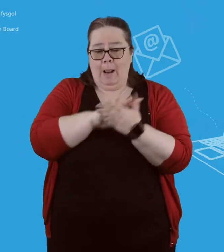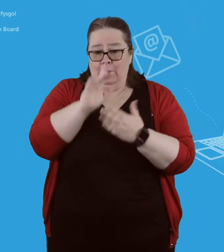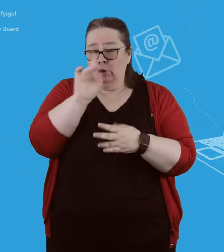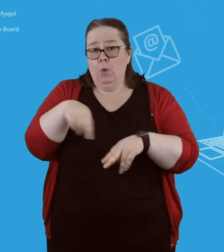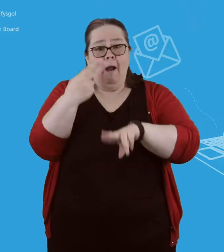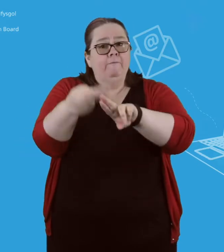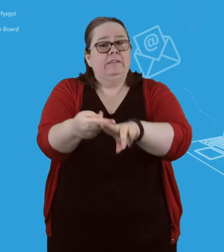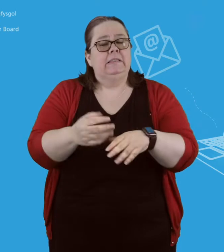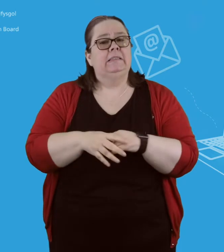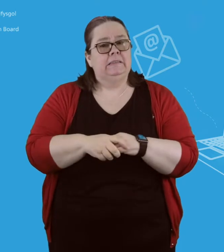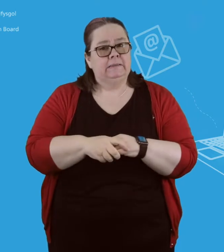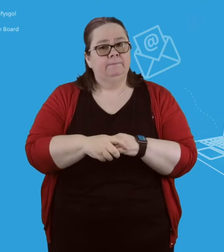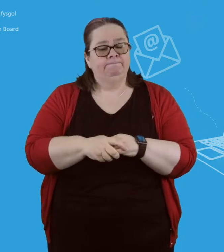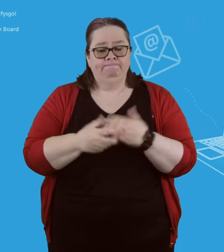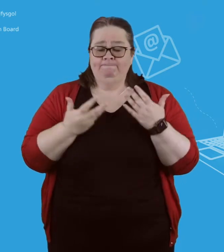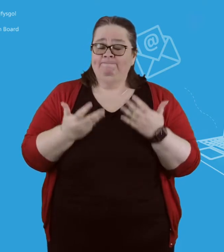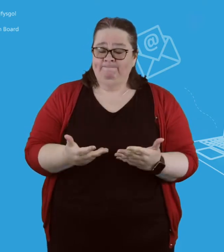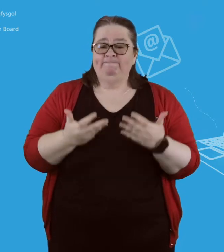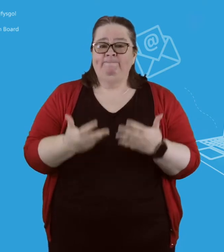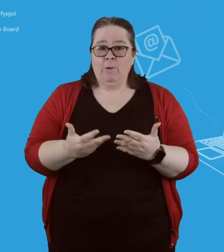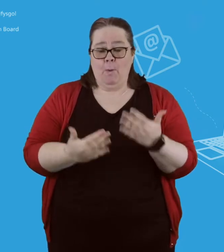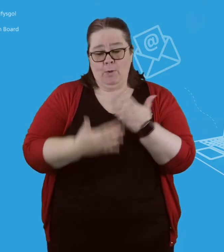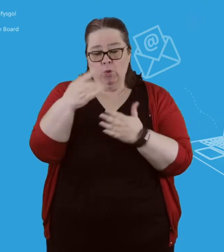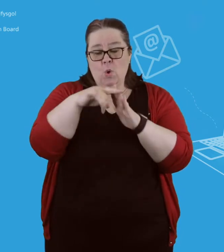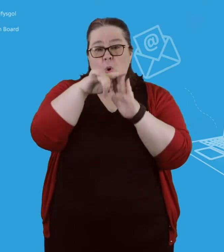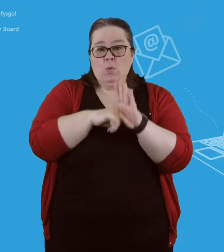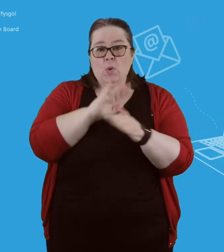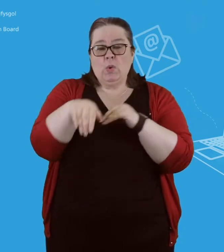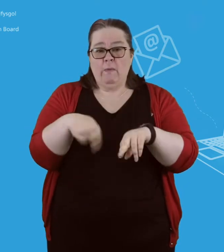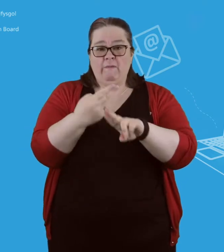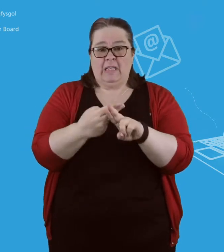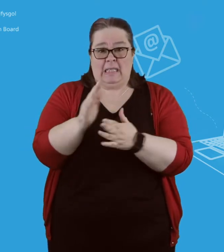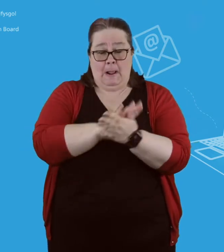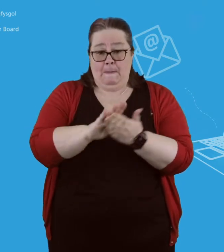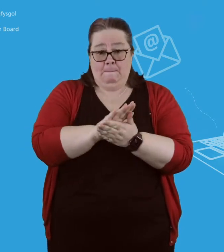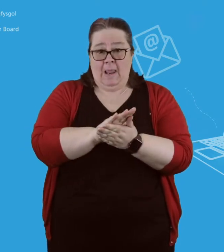driniaeth neu unrhyw fan y lun arall am yr unigolyn sydd yn eu gofal.